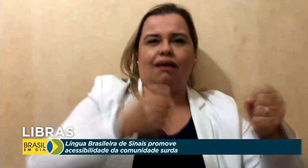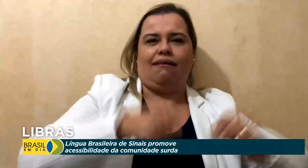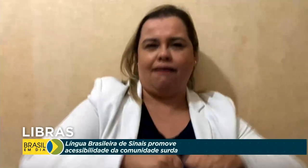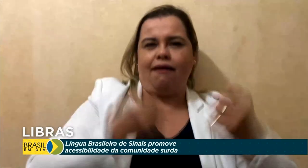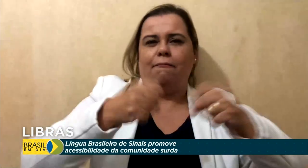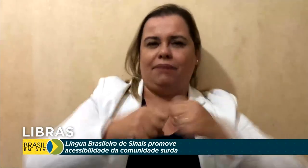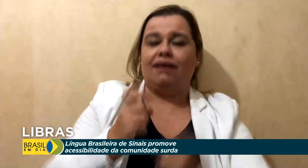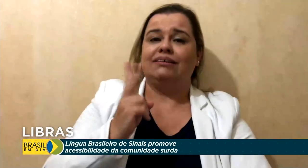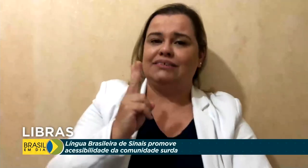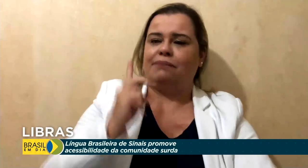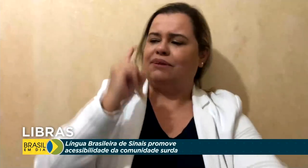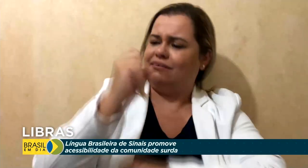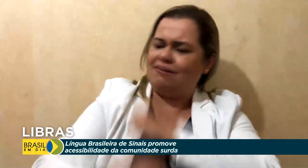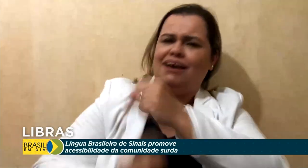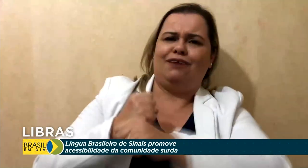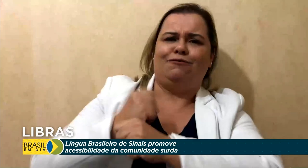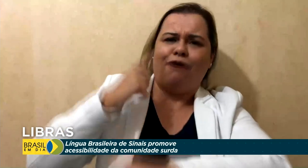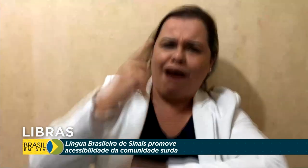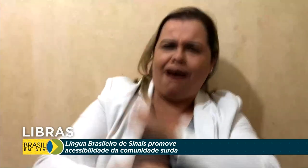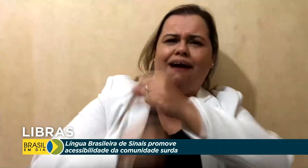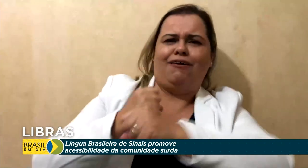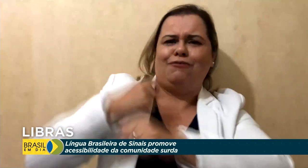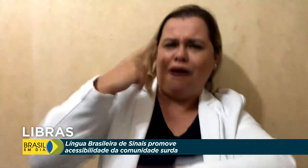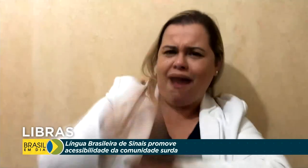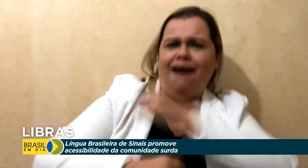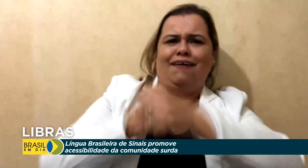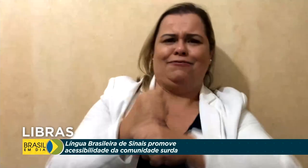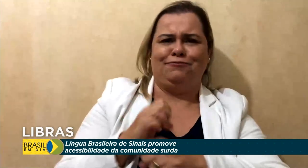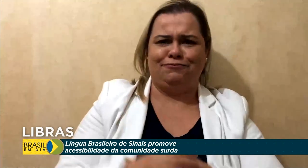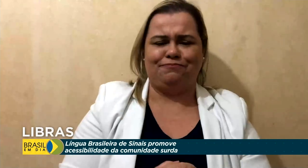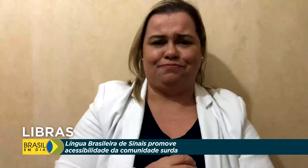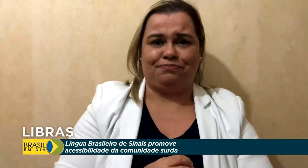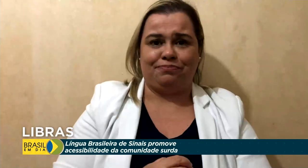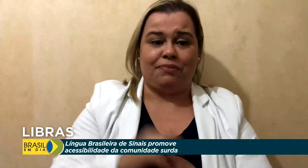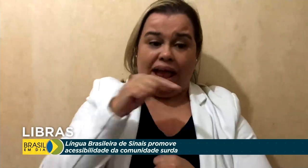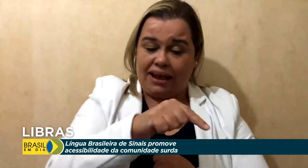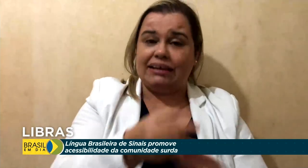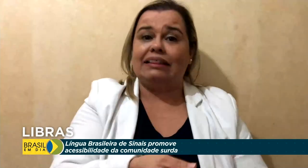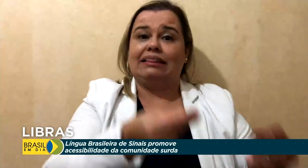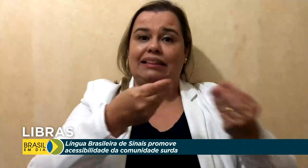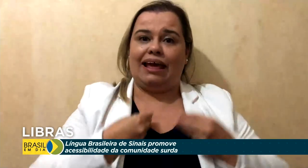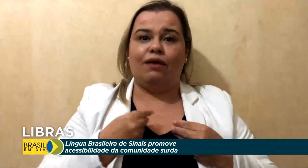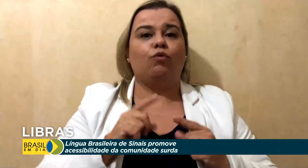sociedade lutando ano a ano para conquistar seu espaço.